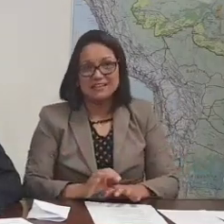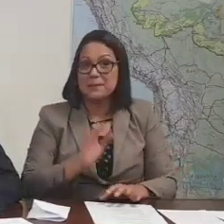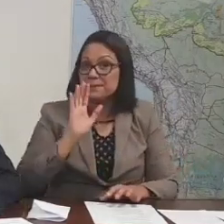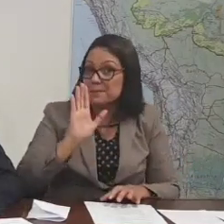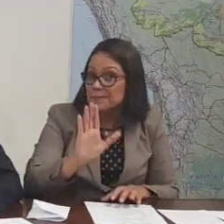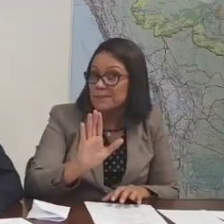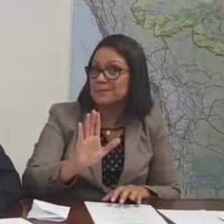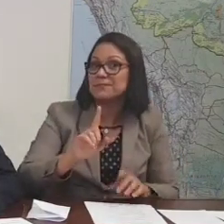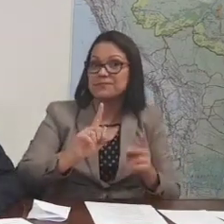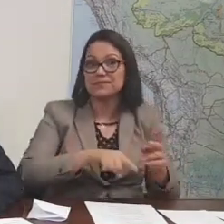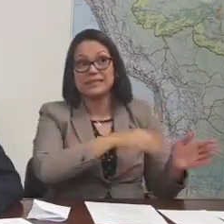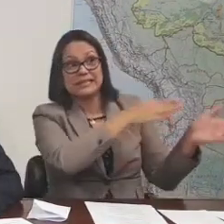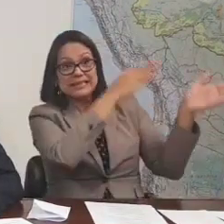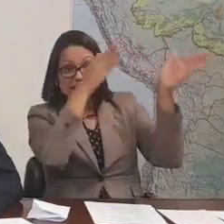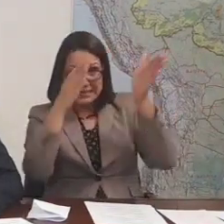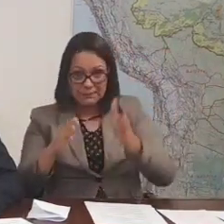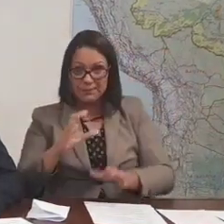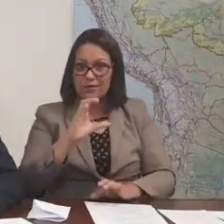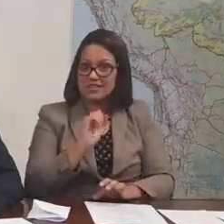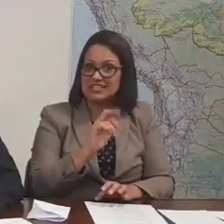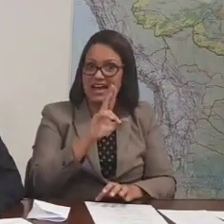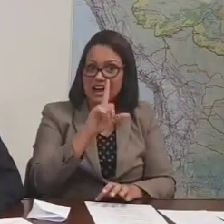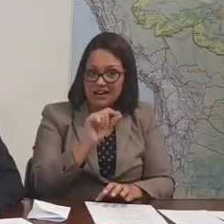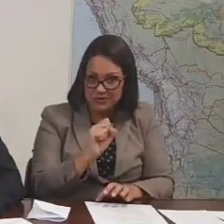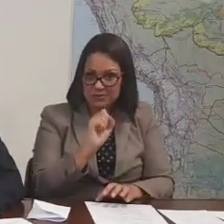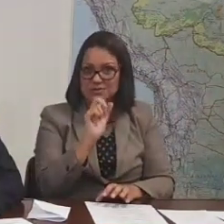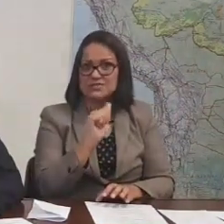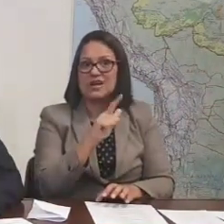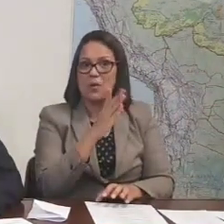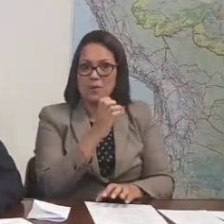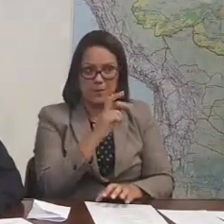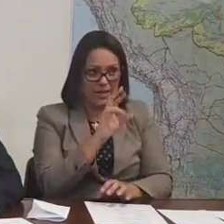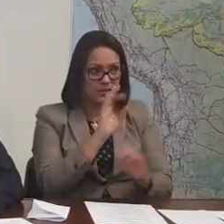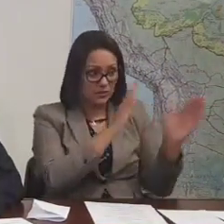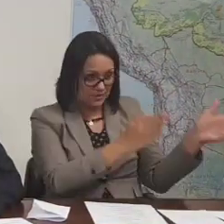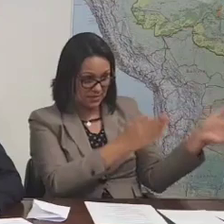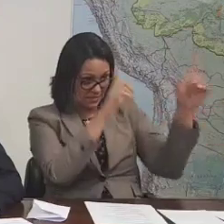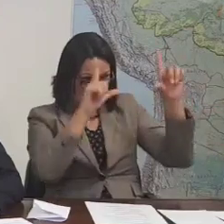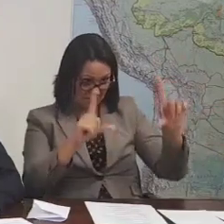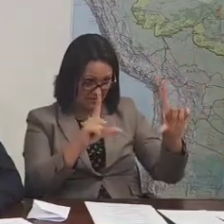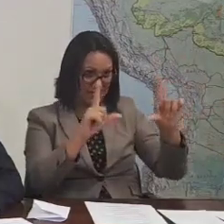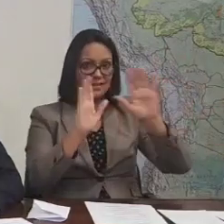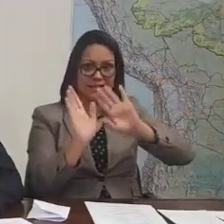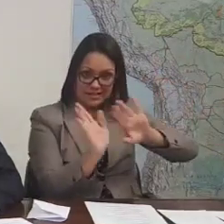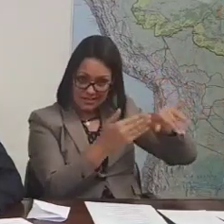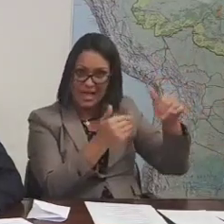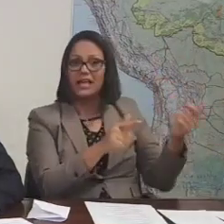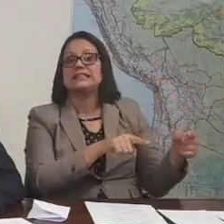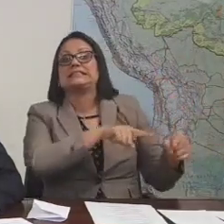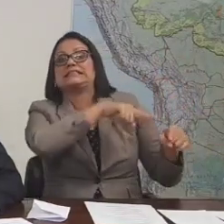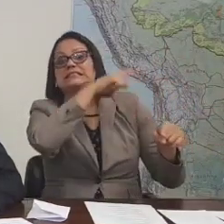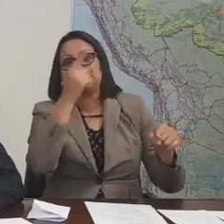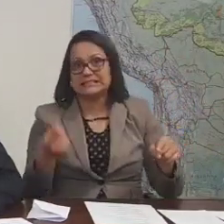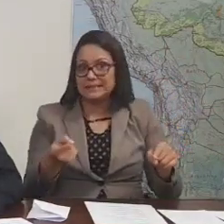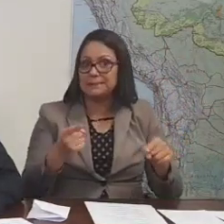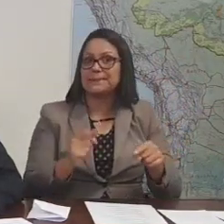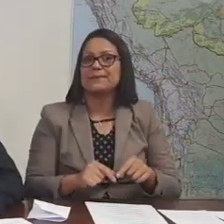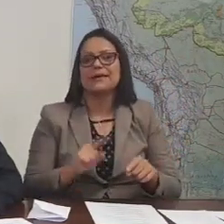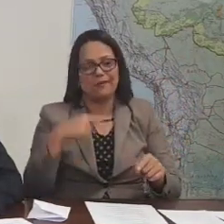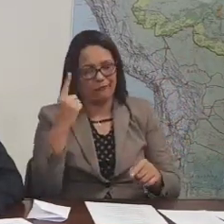Mas, depois do Carlos Alberto de Nobre, que teve aqui a semana, foi homenageado. Você teve conosco, fui lá, deu um abraço neles. Foi lindo.